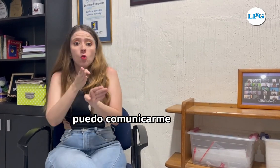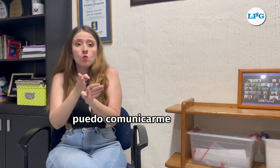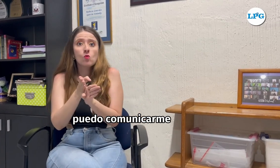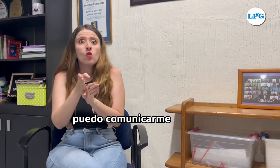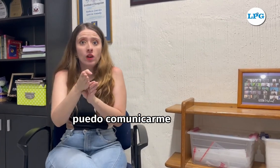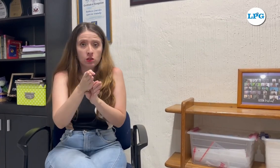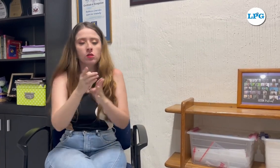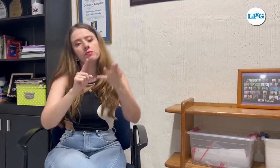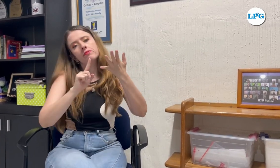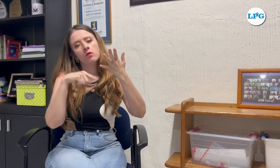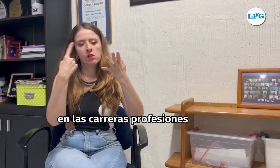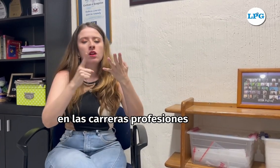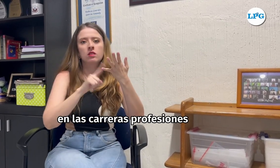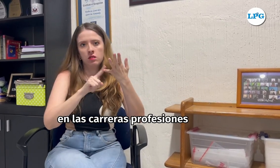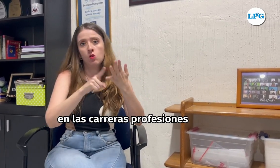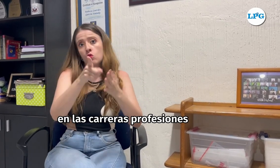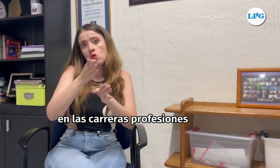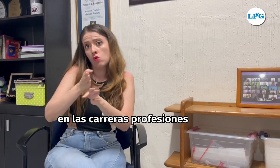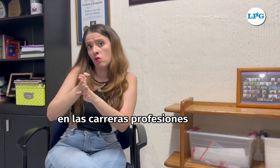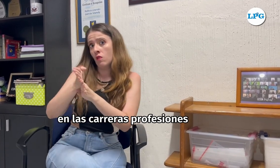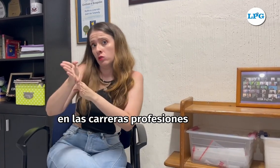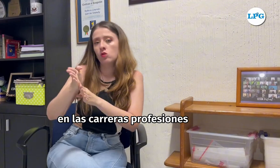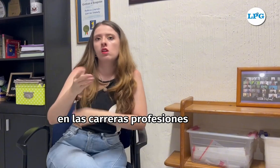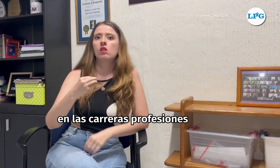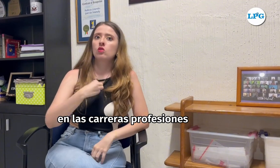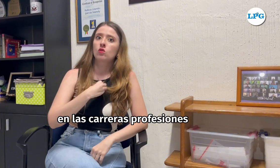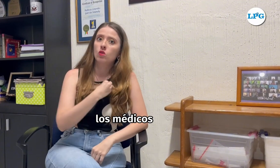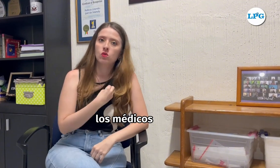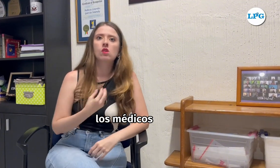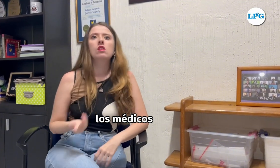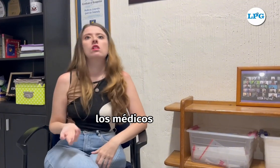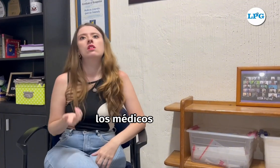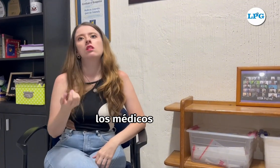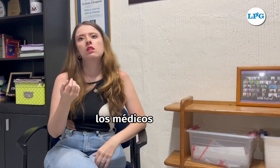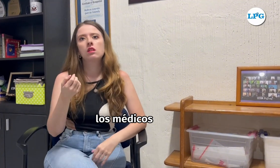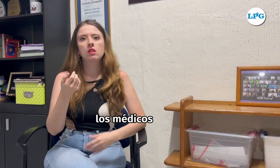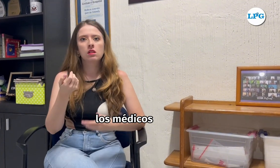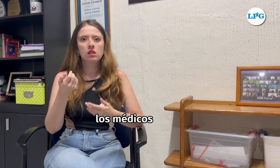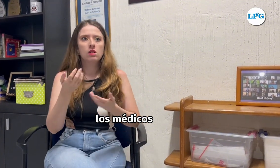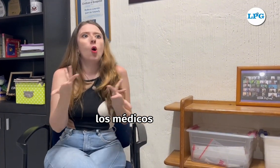Entonces, en las carreras, profesiones, con ejemplo, los médicos.